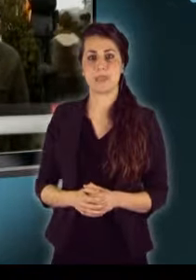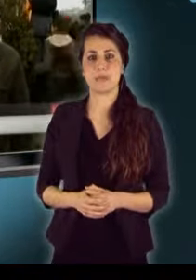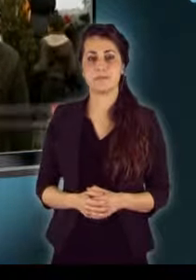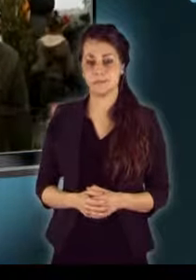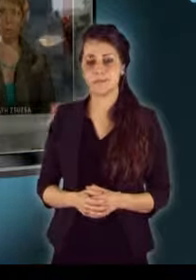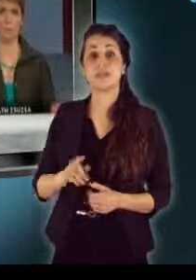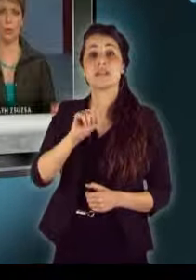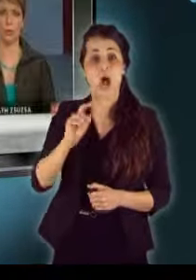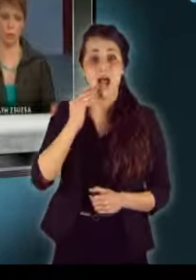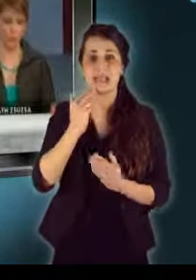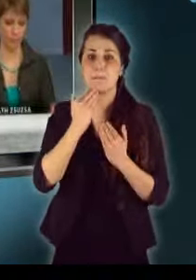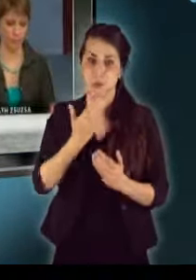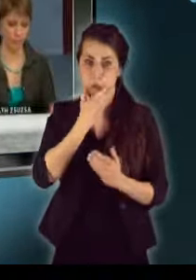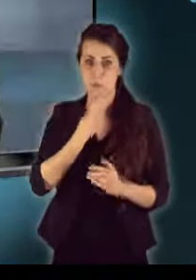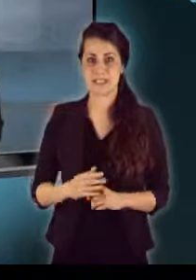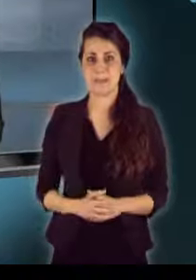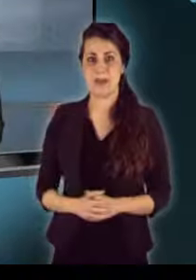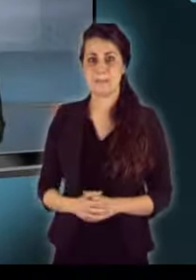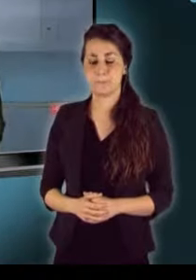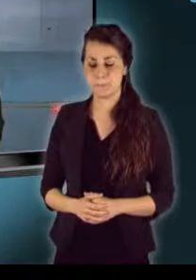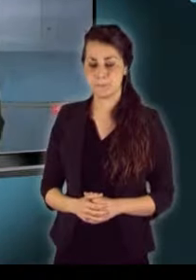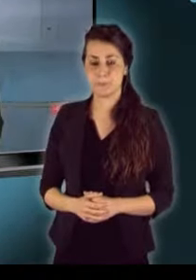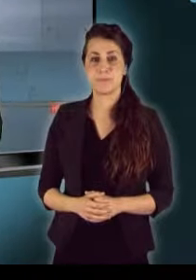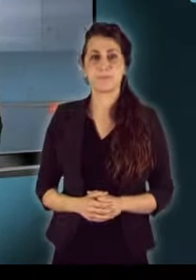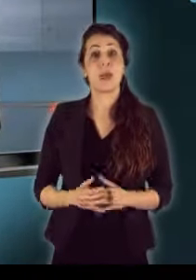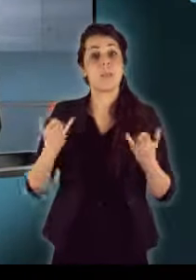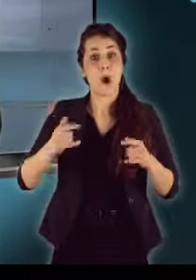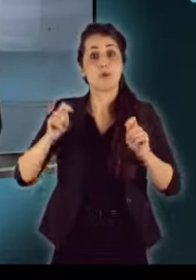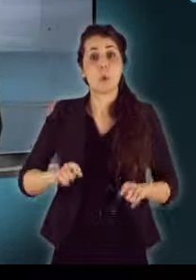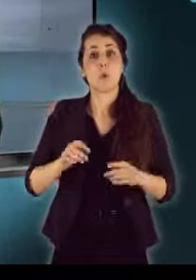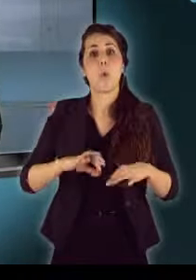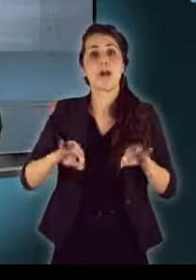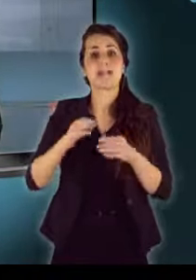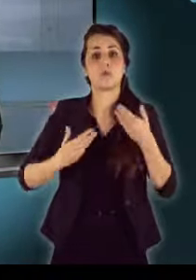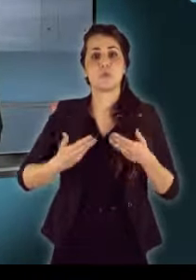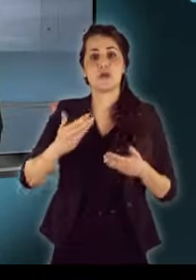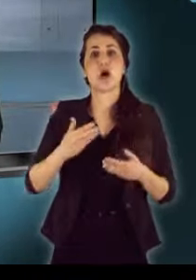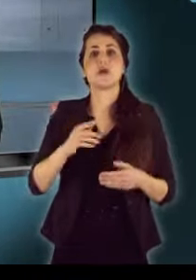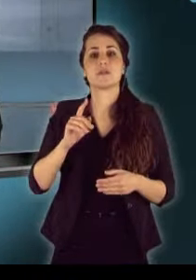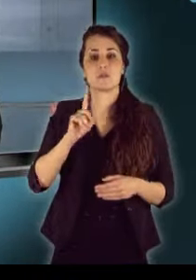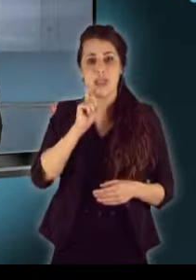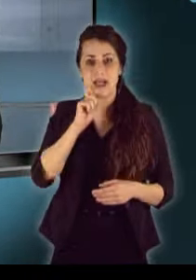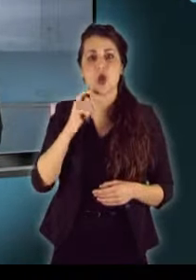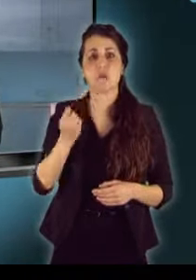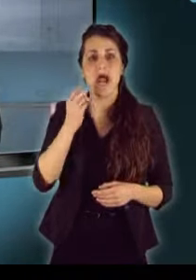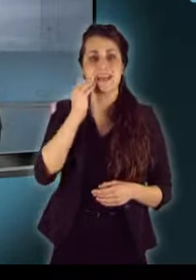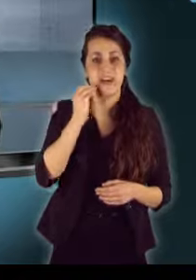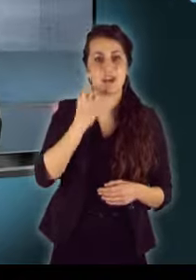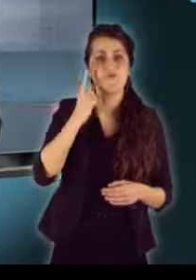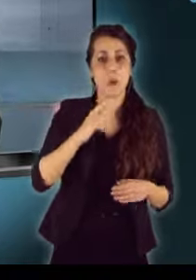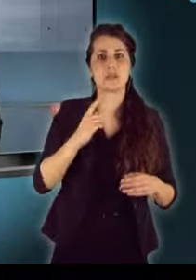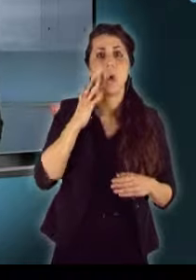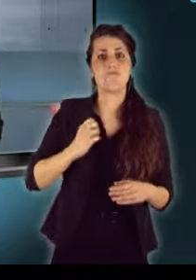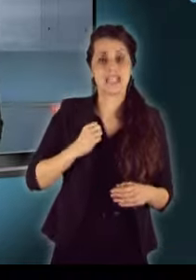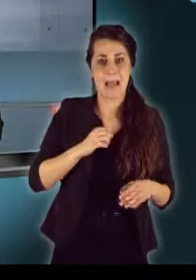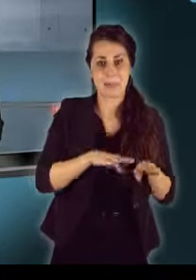Zakar Ádám, köszönjük szépen! Ma dönthet az országgyűlés a szocialista Juhász Ferenc mondt holmvédelmi